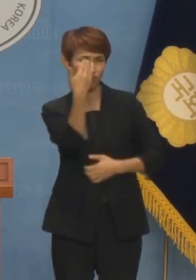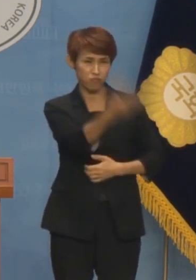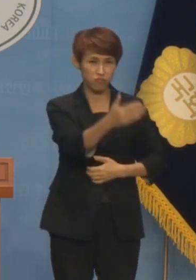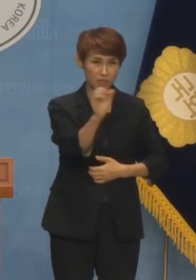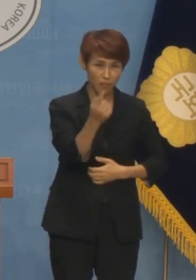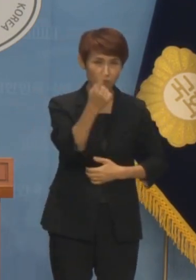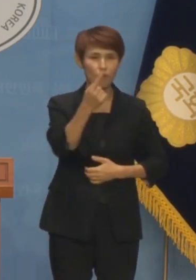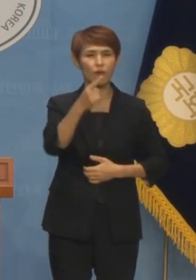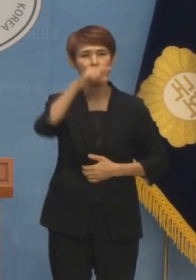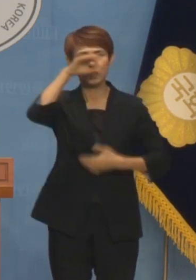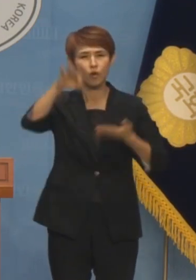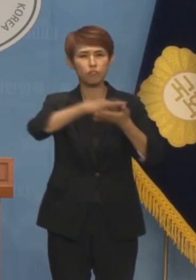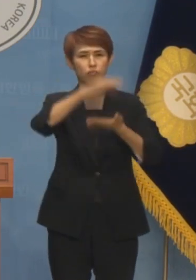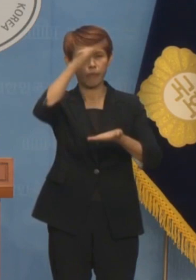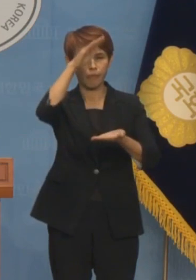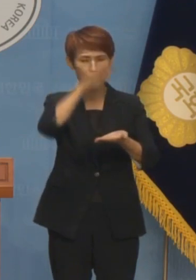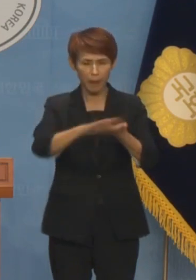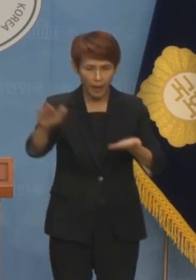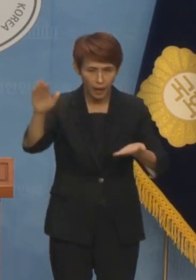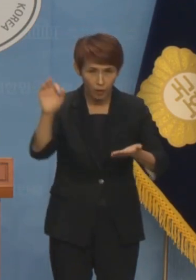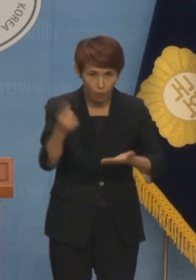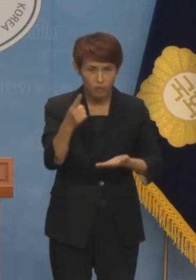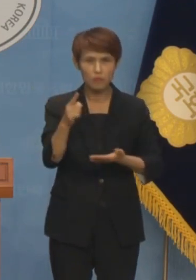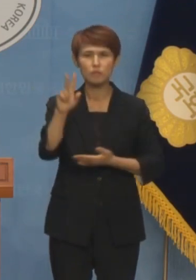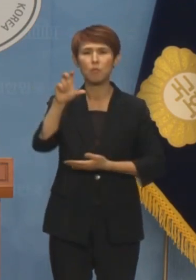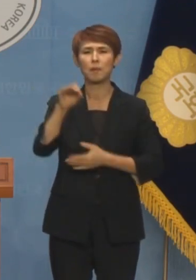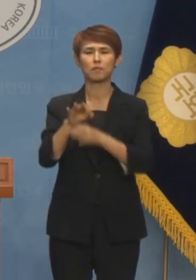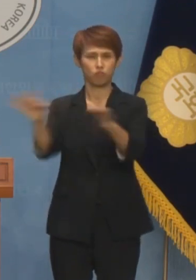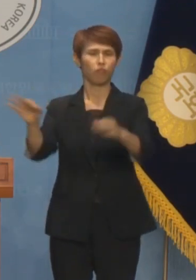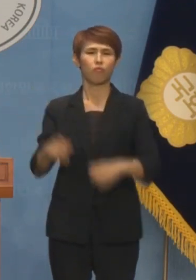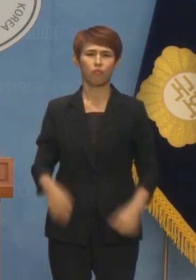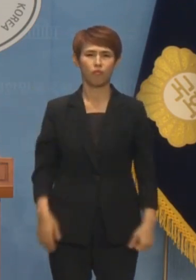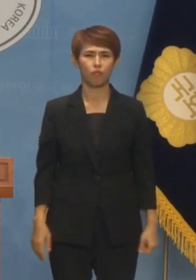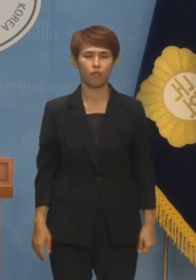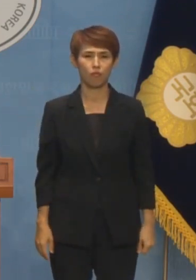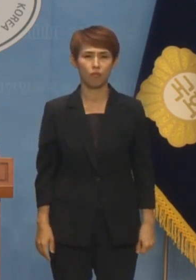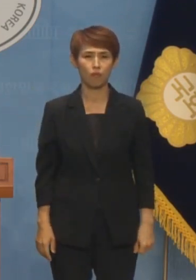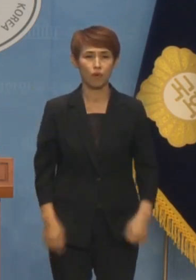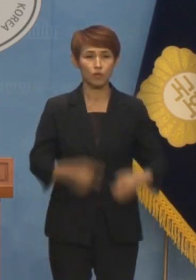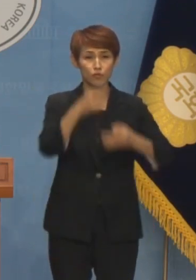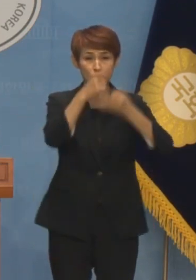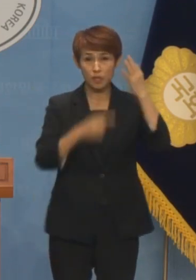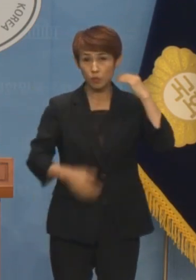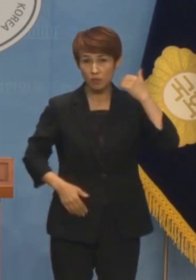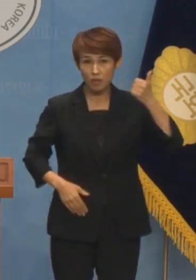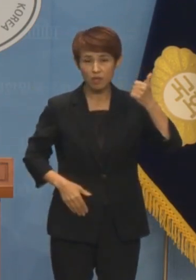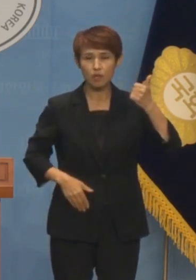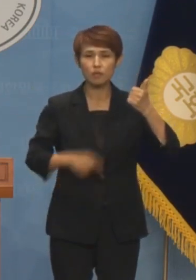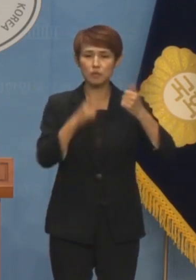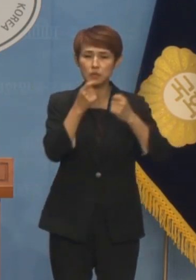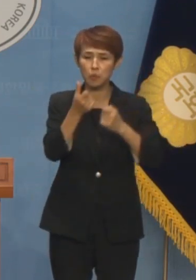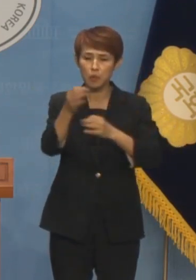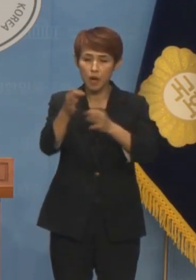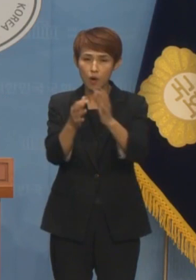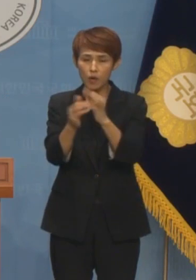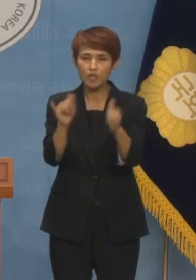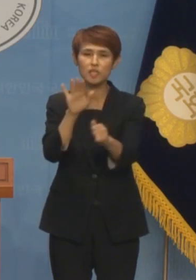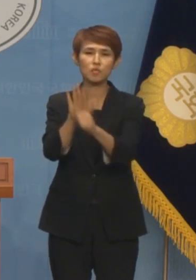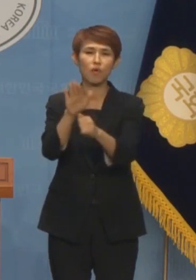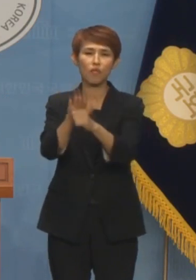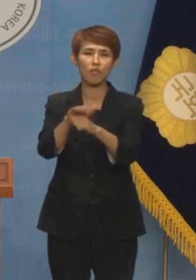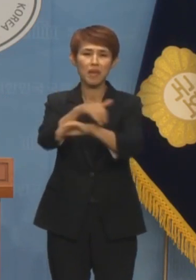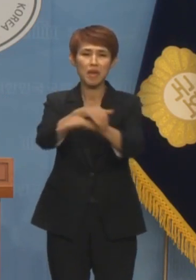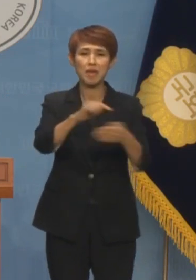나라 재정이 고갈됐기 때문입니다. 윤석열 대통령이 소상공인 지원 대책을 발표했습니다.